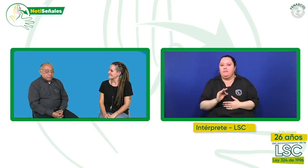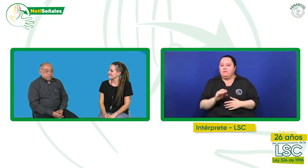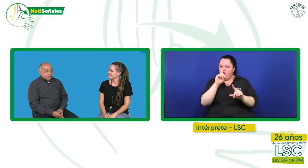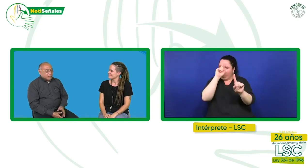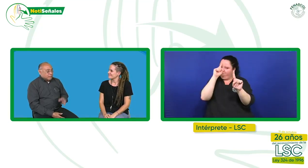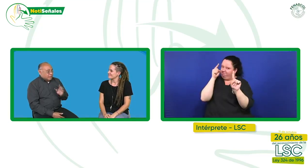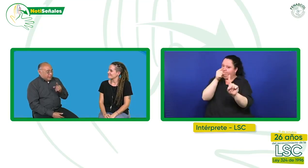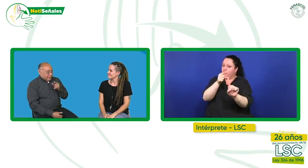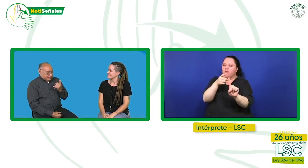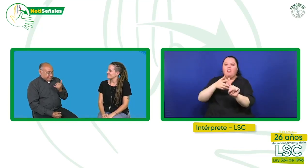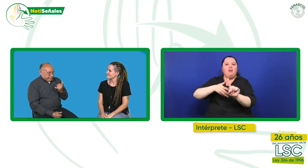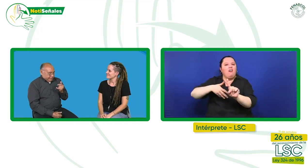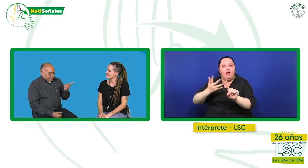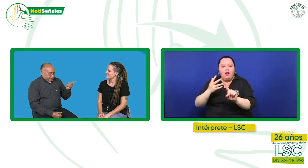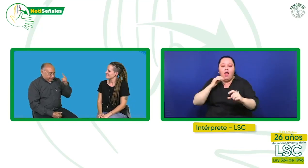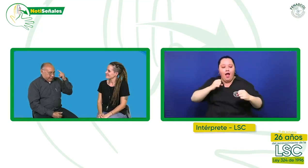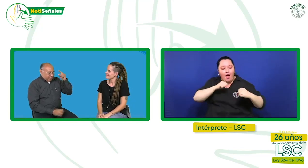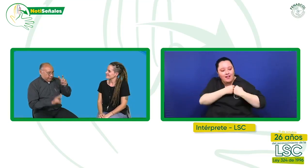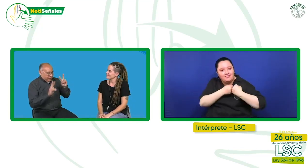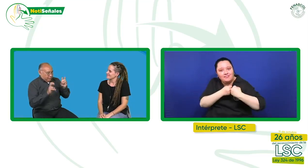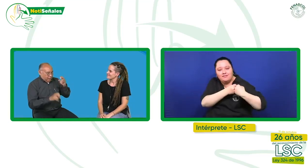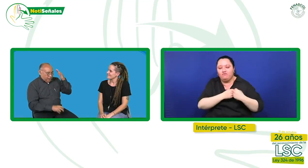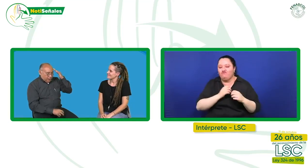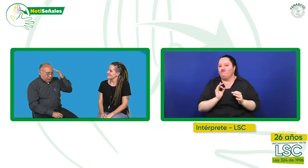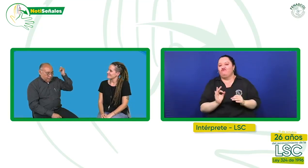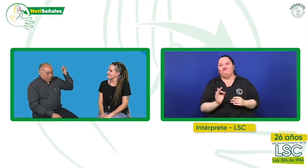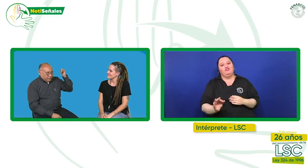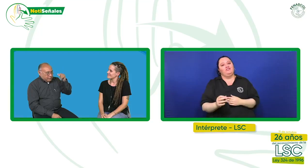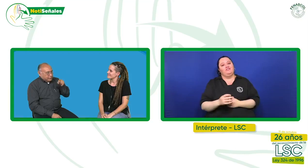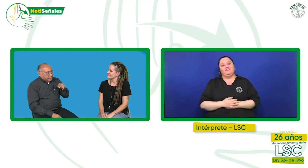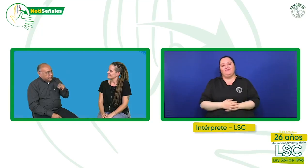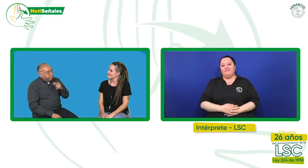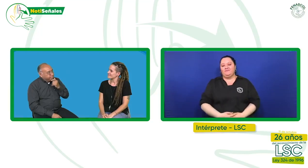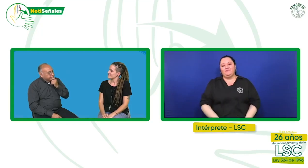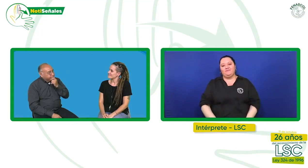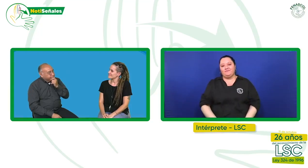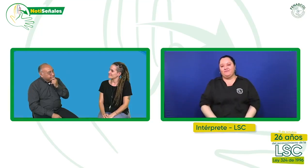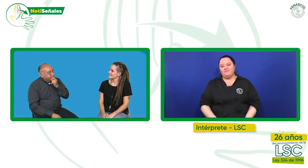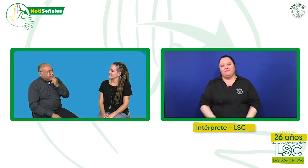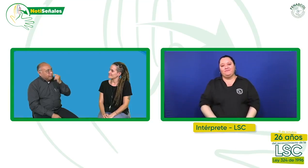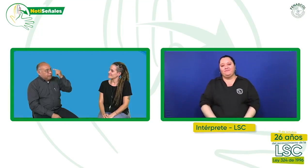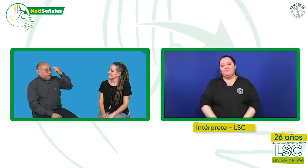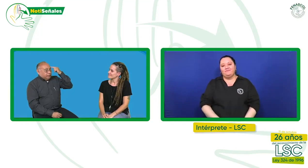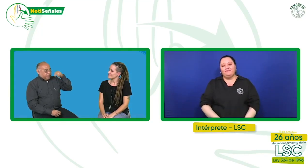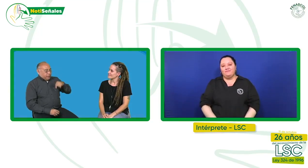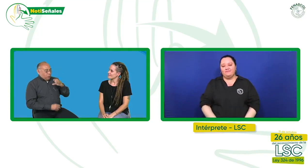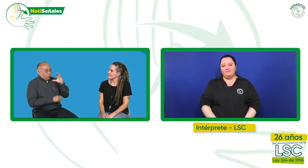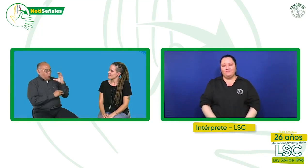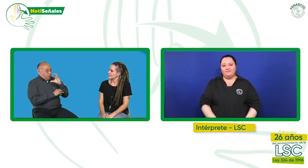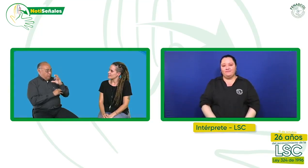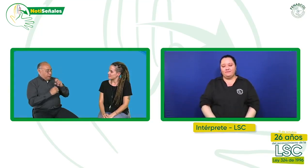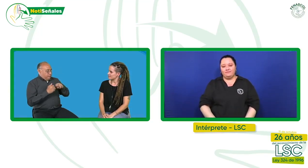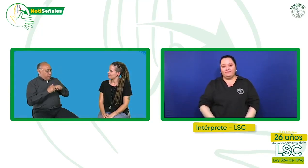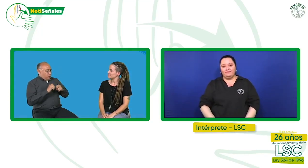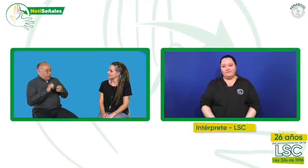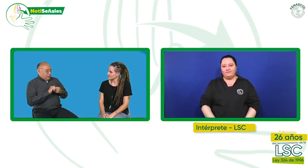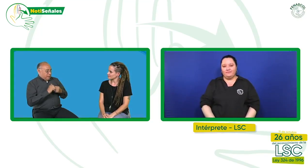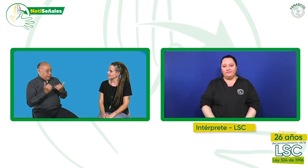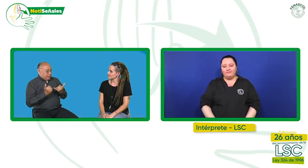generar alianzas. Y es que justamente cuando hablamos acerca de la Academia y lo que nos comentas, lo que